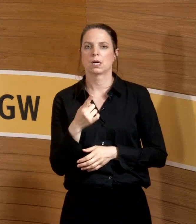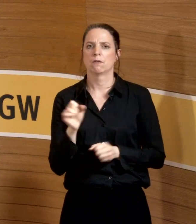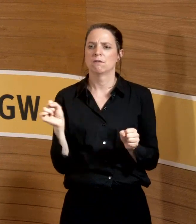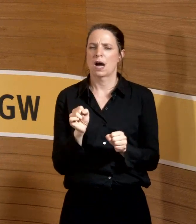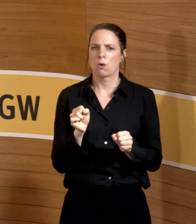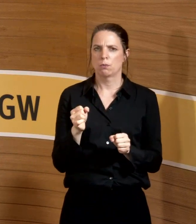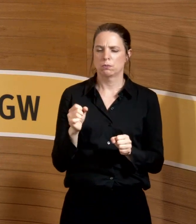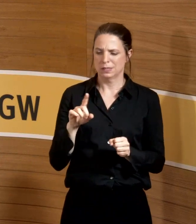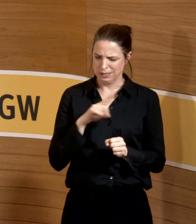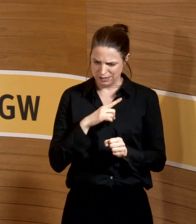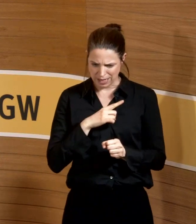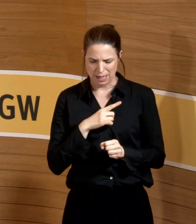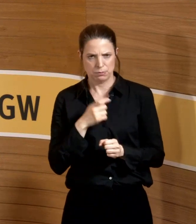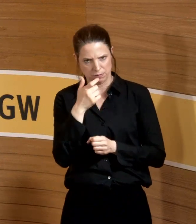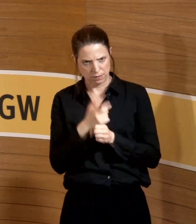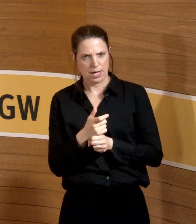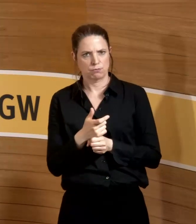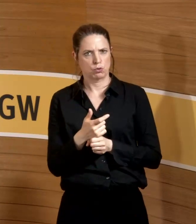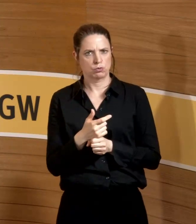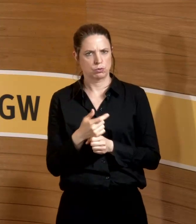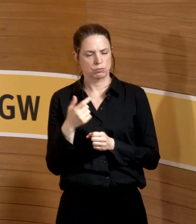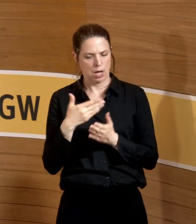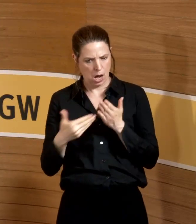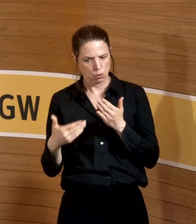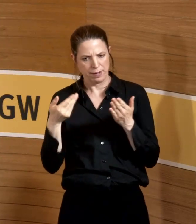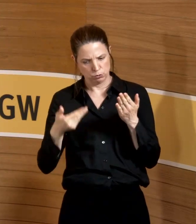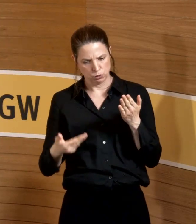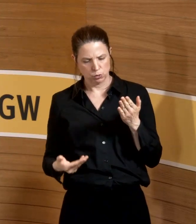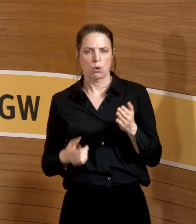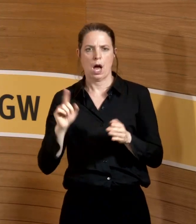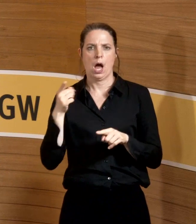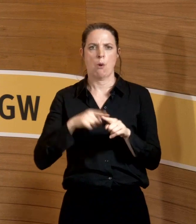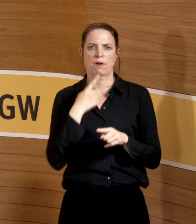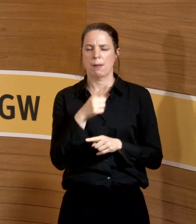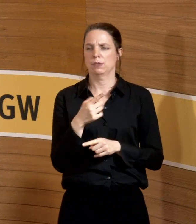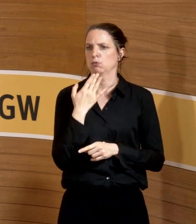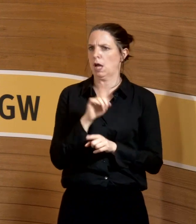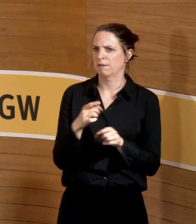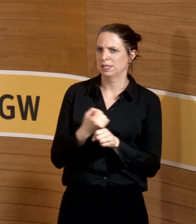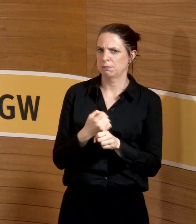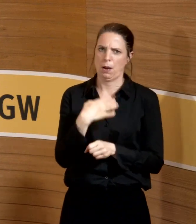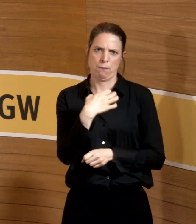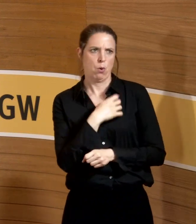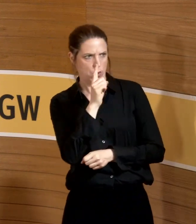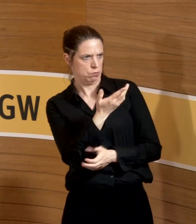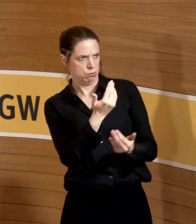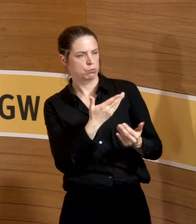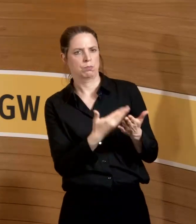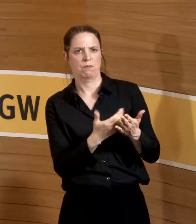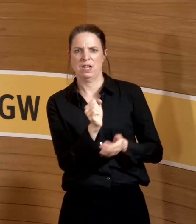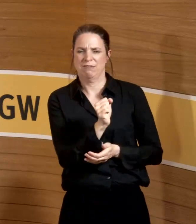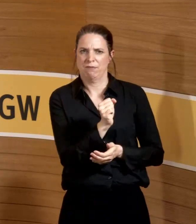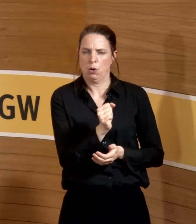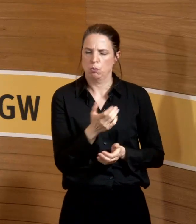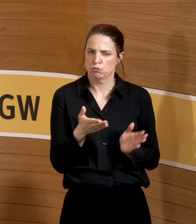warum das, was man selber als verantwortbar argumentiert hat, plötzlich dann doch unverantwortbar sein sollte. Also da